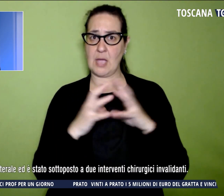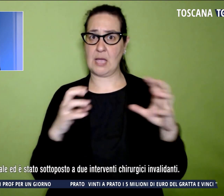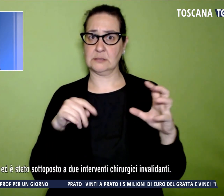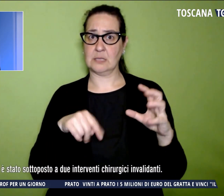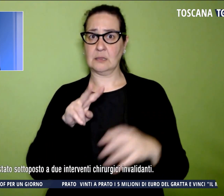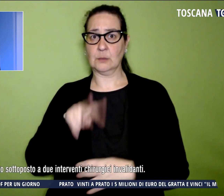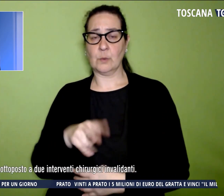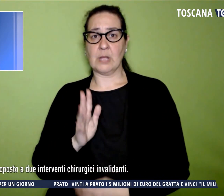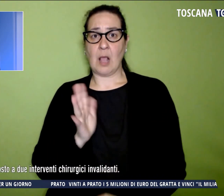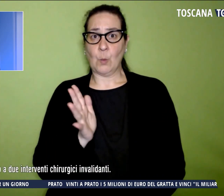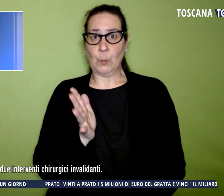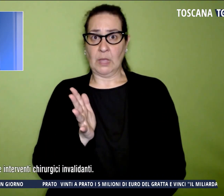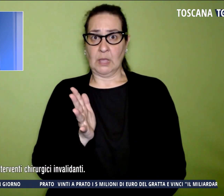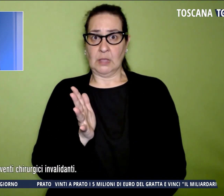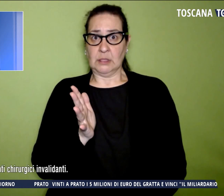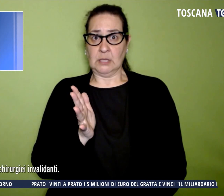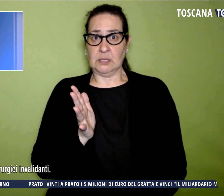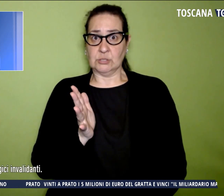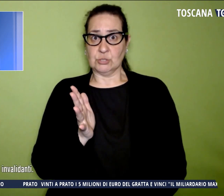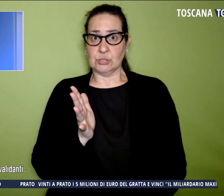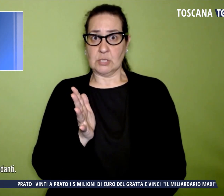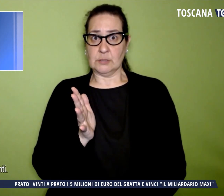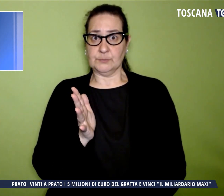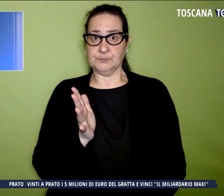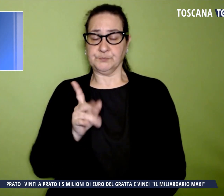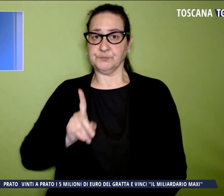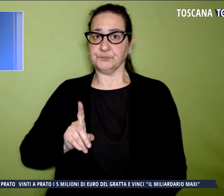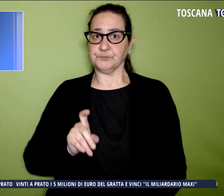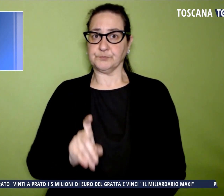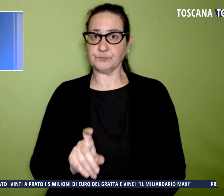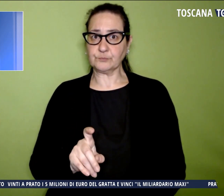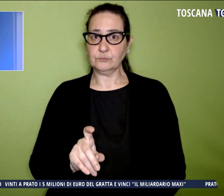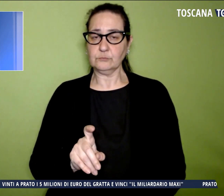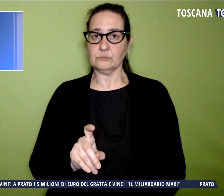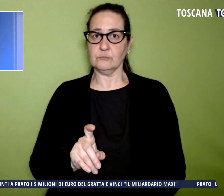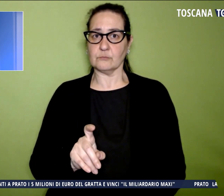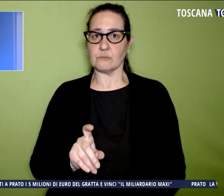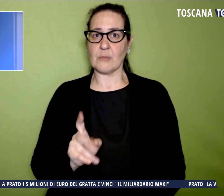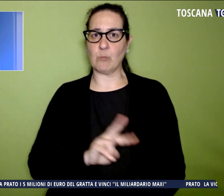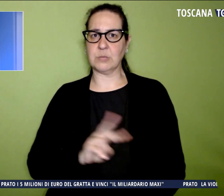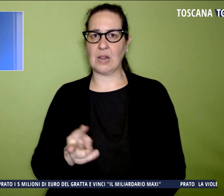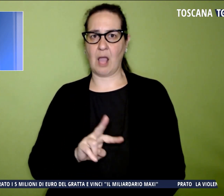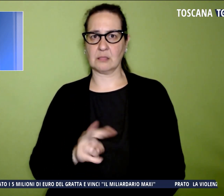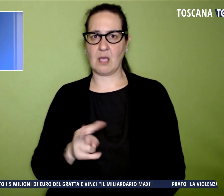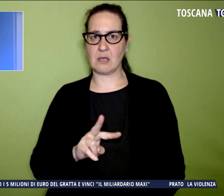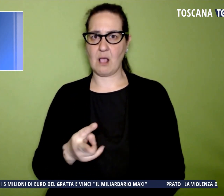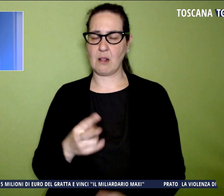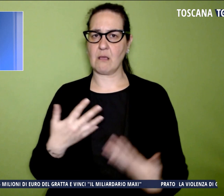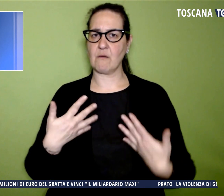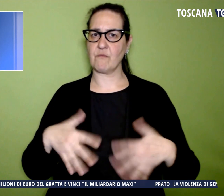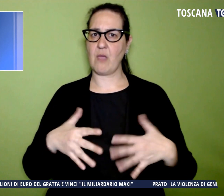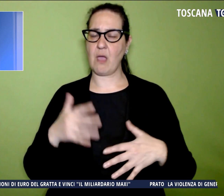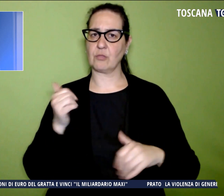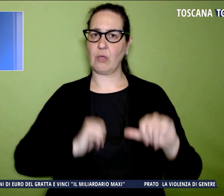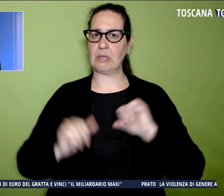ha contratto un carcinoma bilaterale ed è stato sottoposto a due interventi